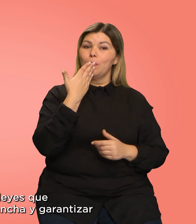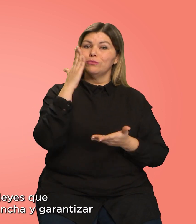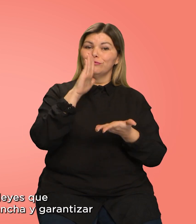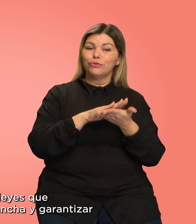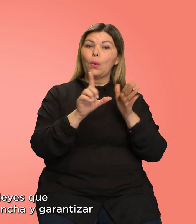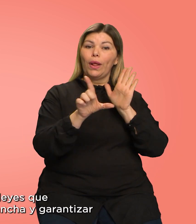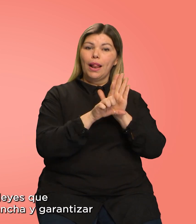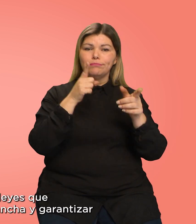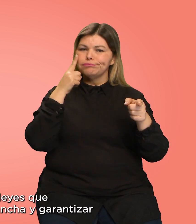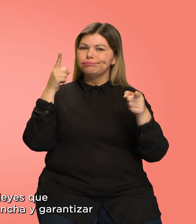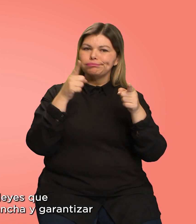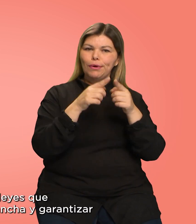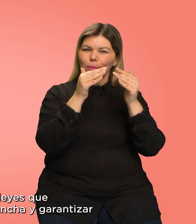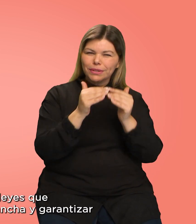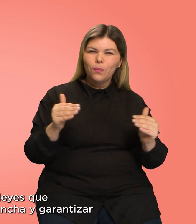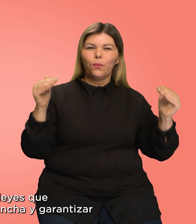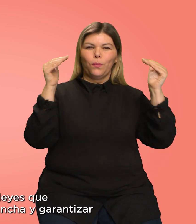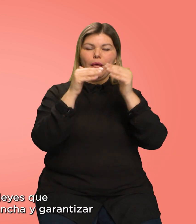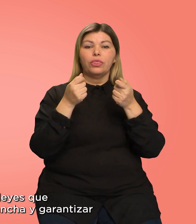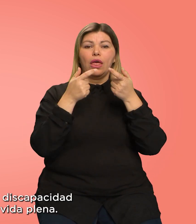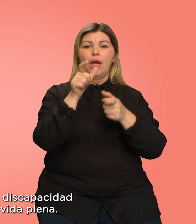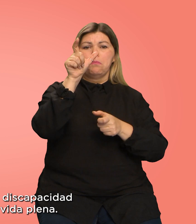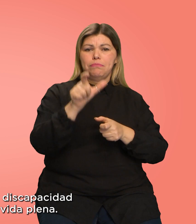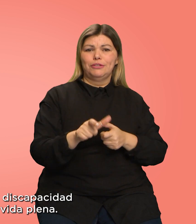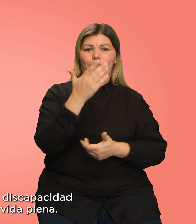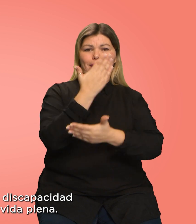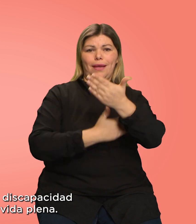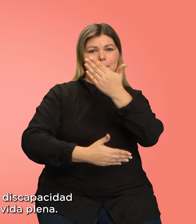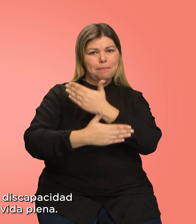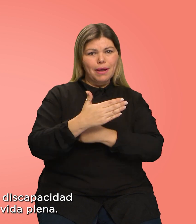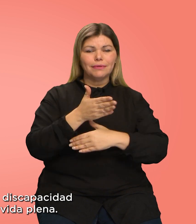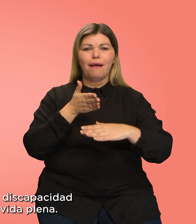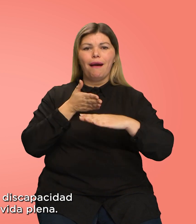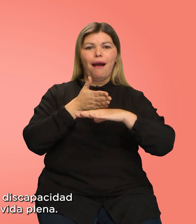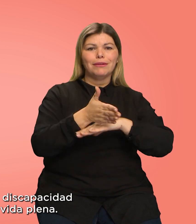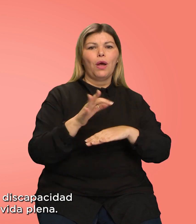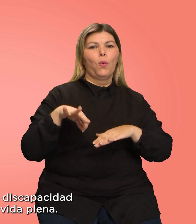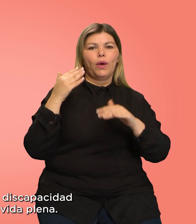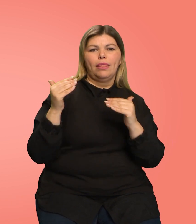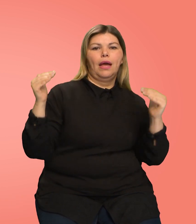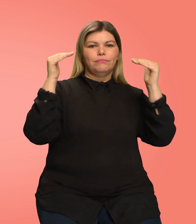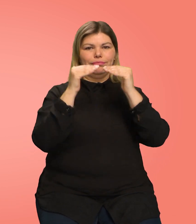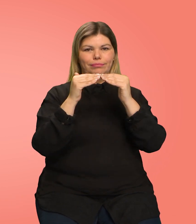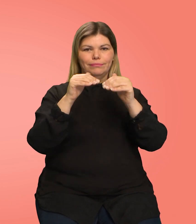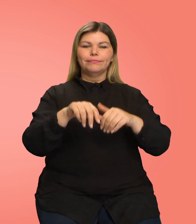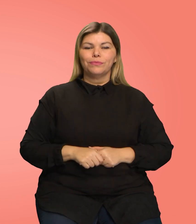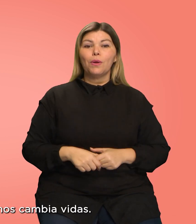Hablamos de leyes que buscan equilibrar la cancha y garantizar a las personas con discapacidad el acceso a una vida plena.